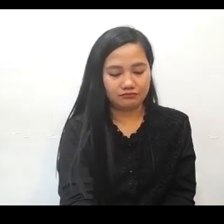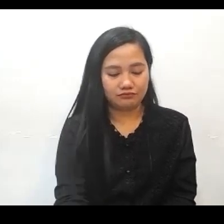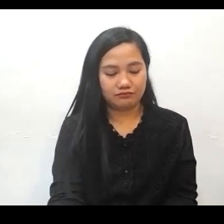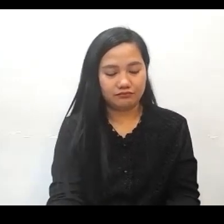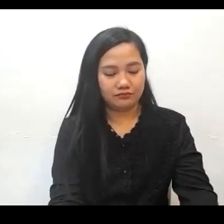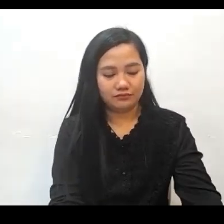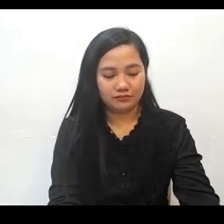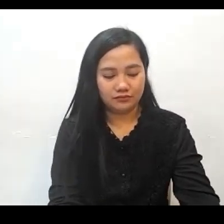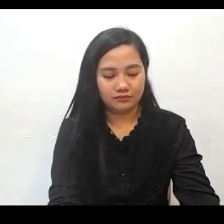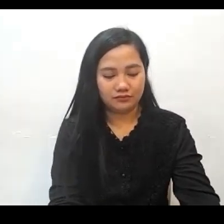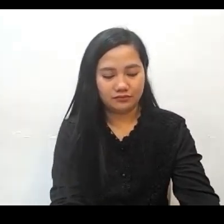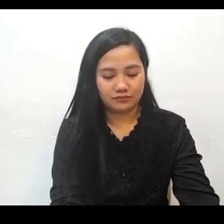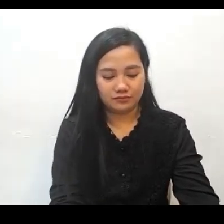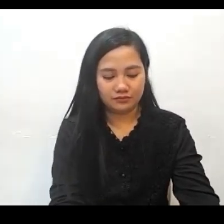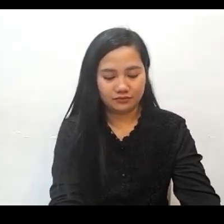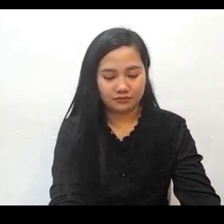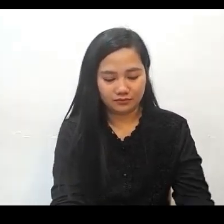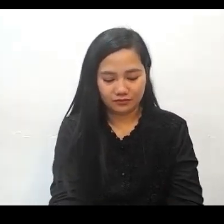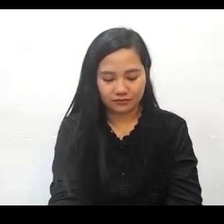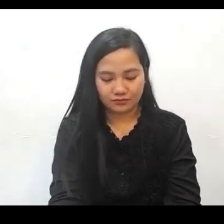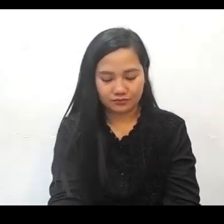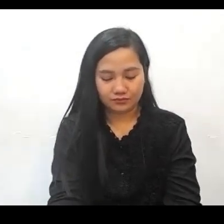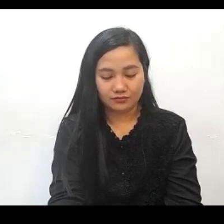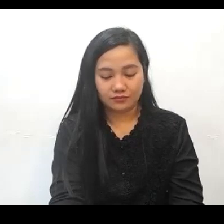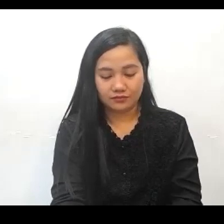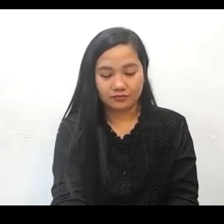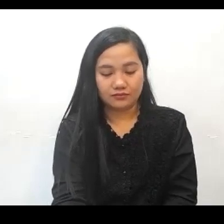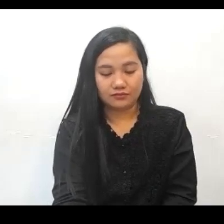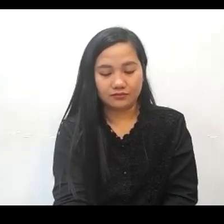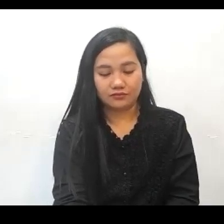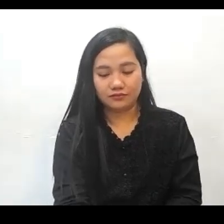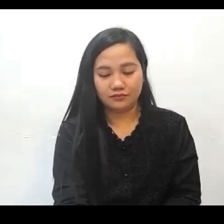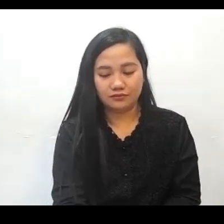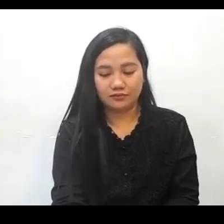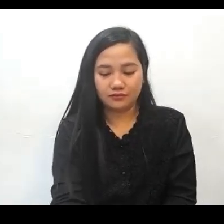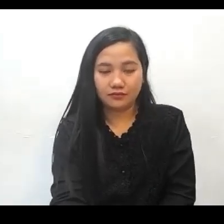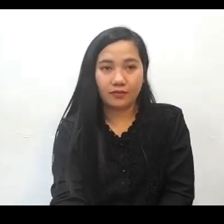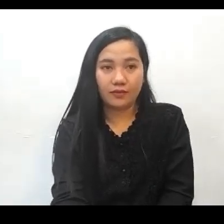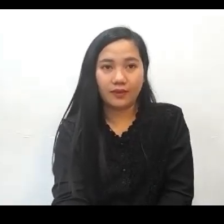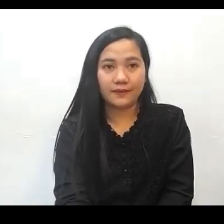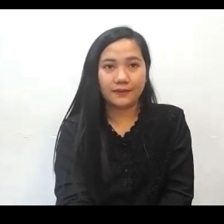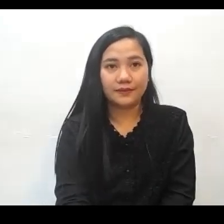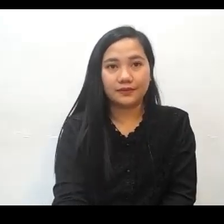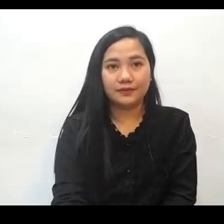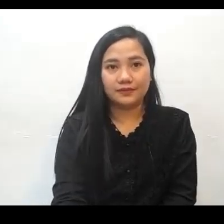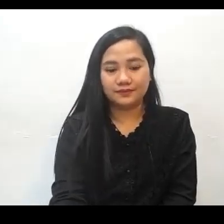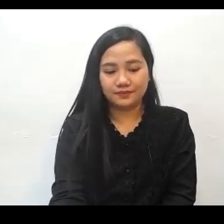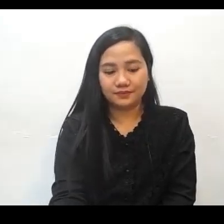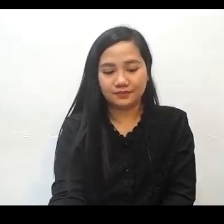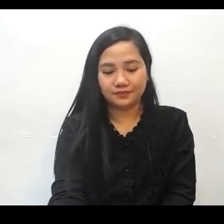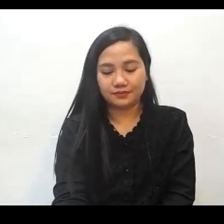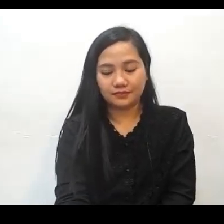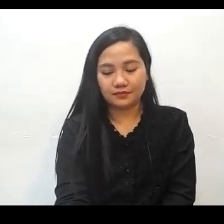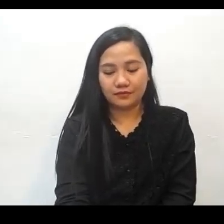Pasayin po natin ng sabay-sabay, 3, 2, 1. At narinig ko ang tinig ng Panginoon na nagsasabi, Sino ang